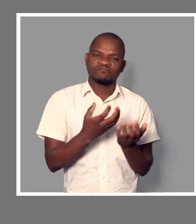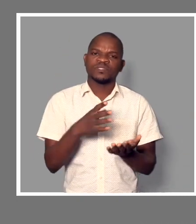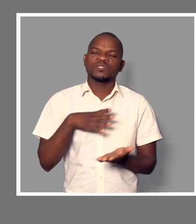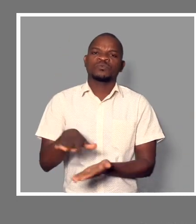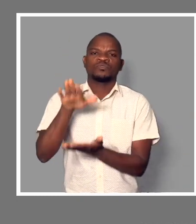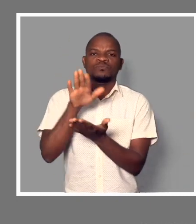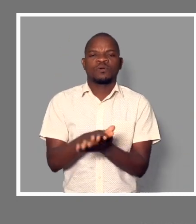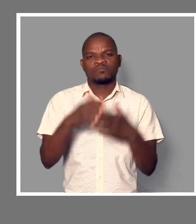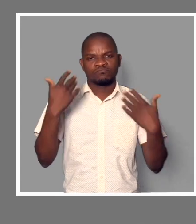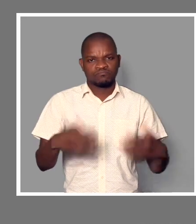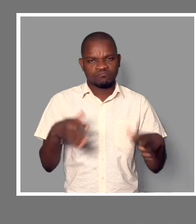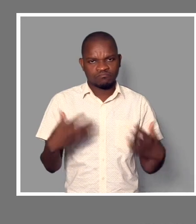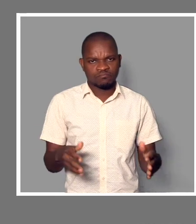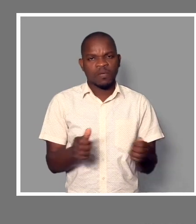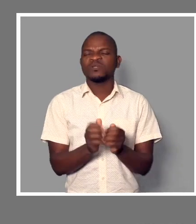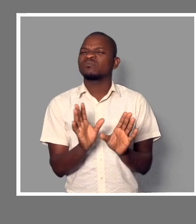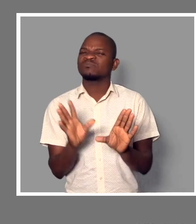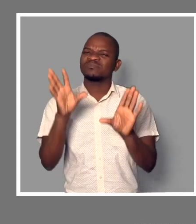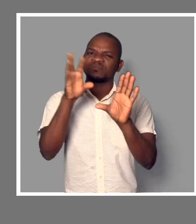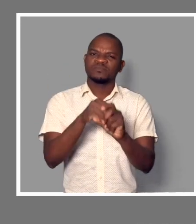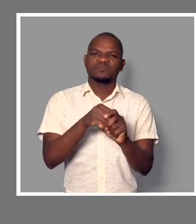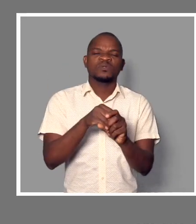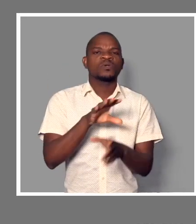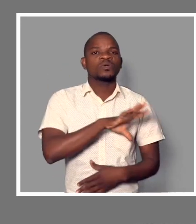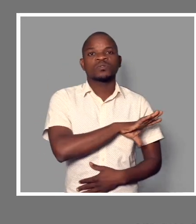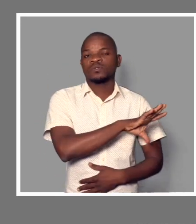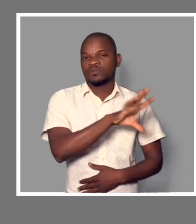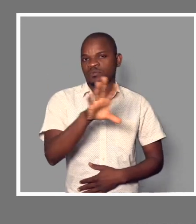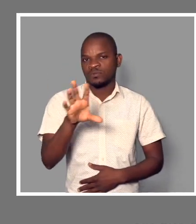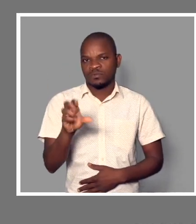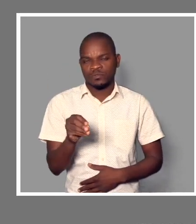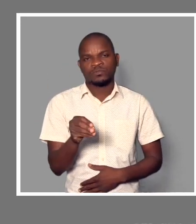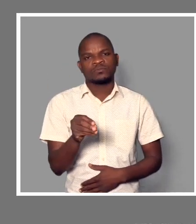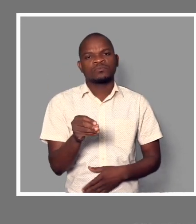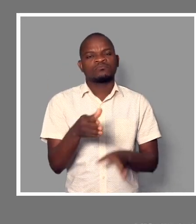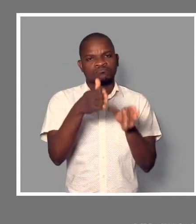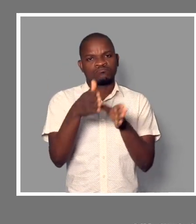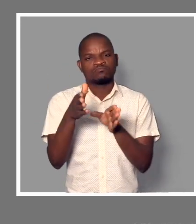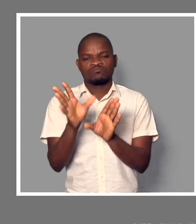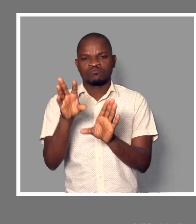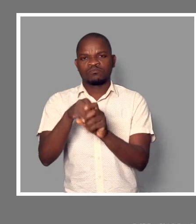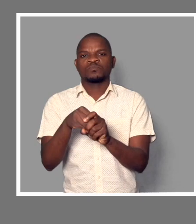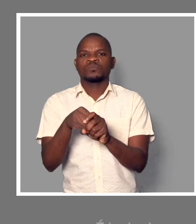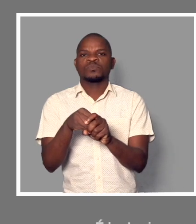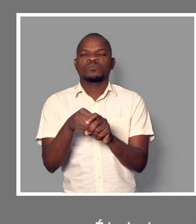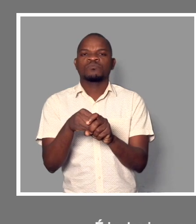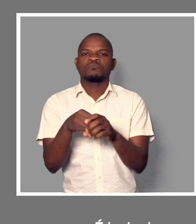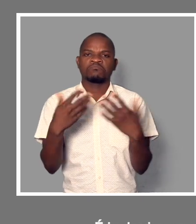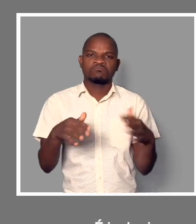em que estejam, inclusivo, todo aquele que poderia conviver com essas crianças. Então, é inclusivo